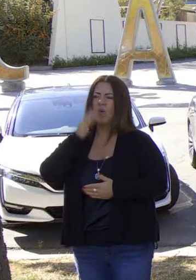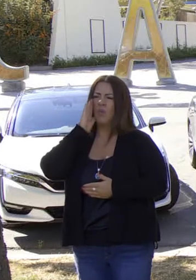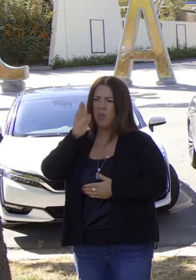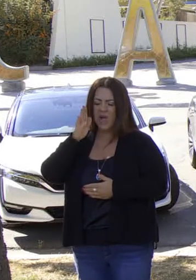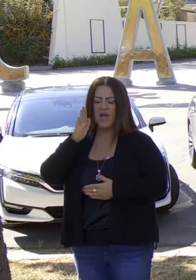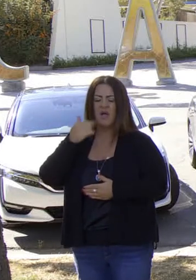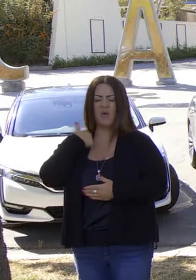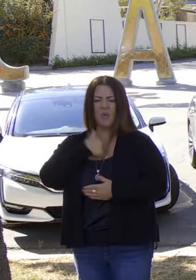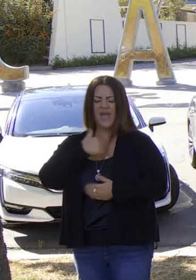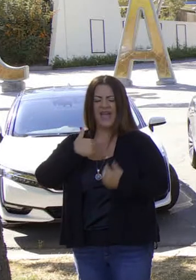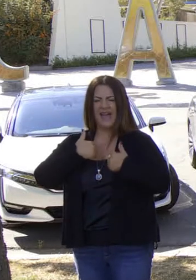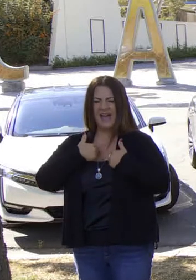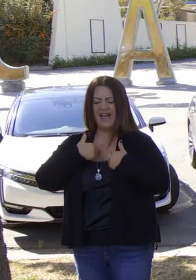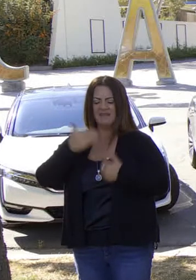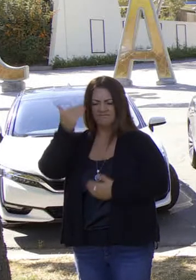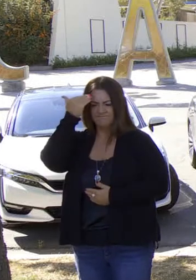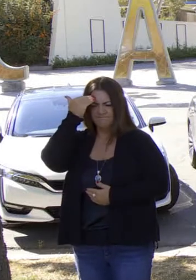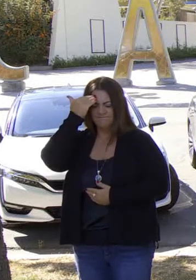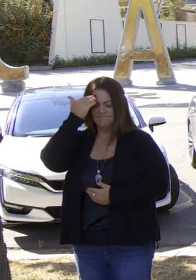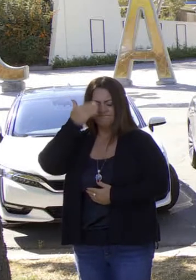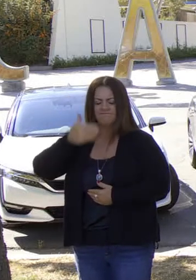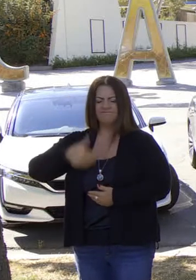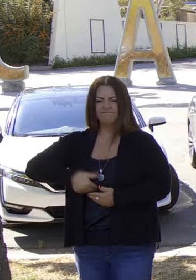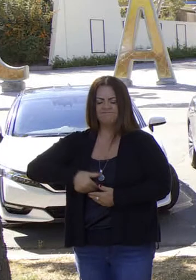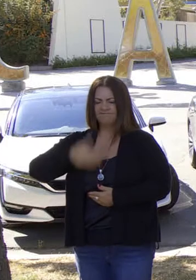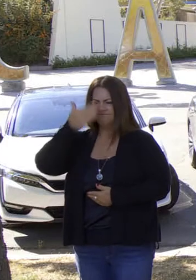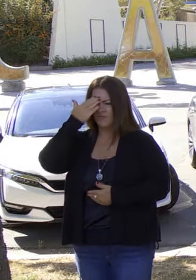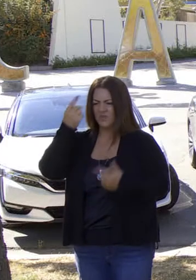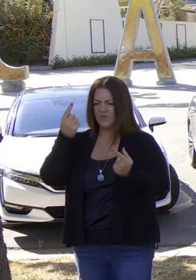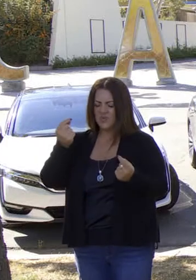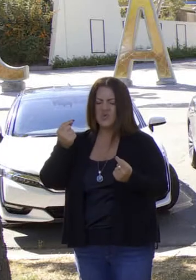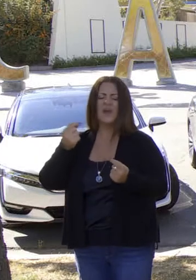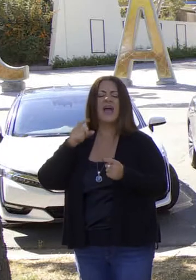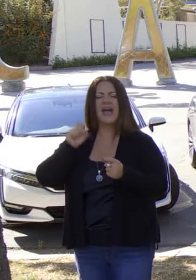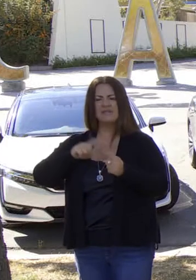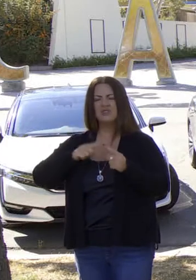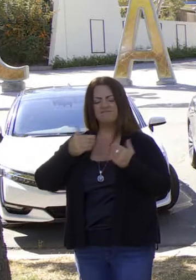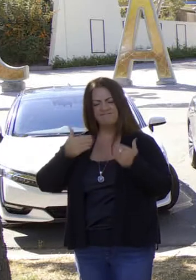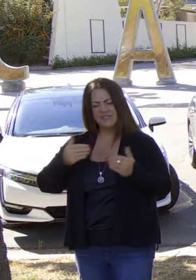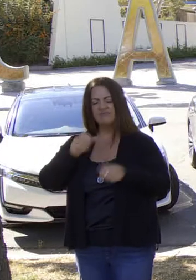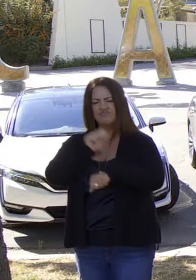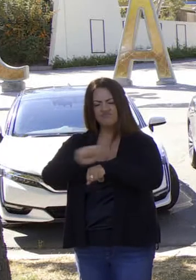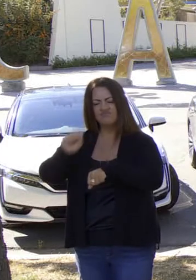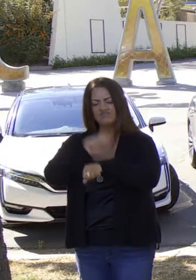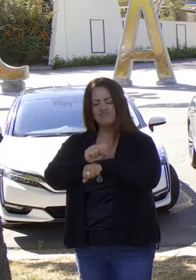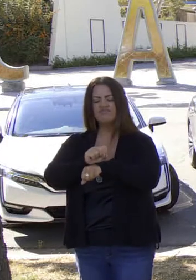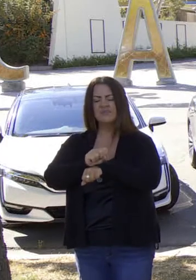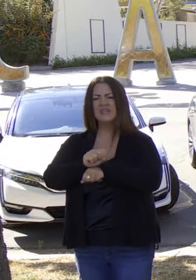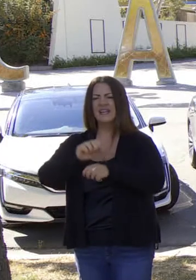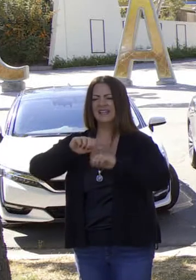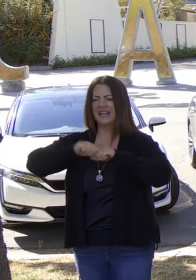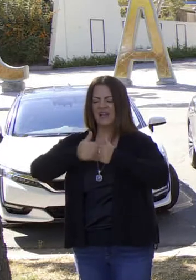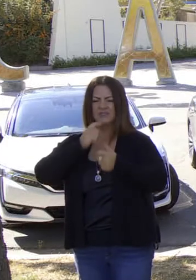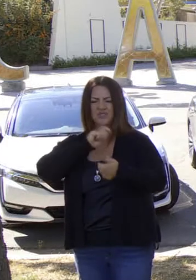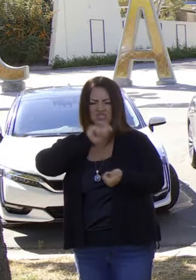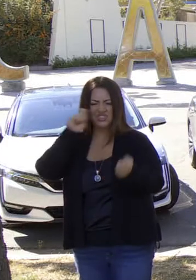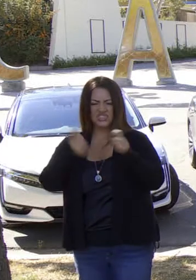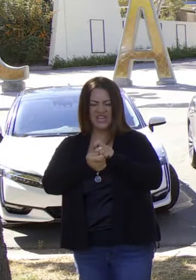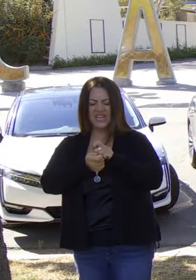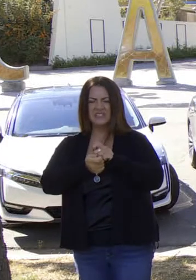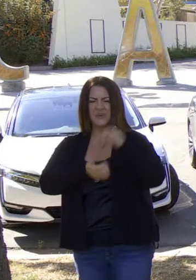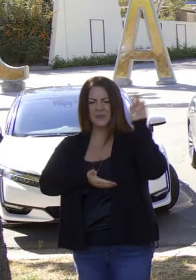transparente, estableciendo una conciencia en torno al cambio climático, la voluntad de comenzar el proceso difícil de